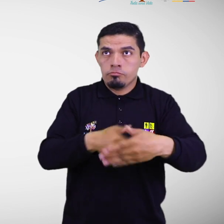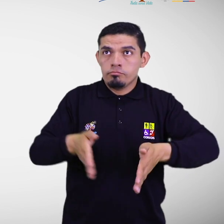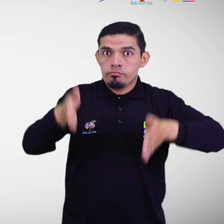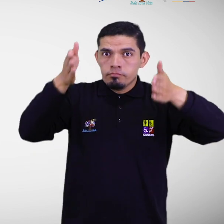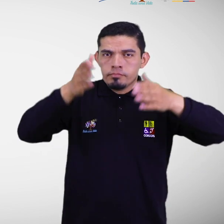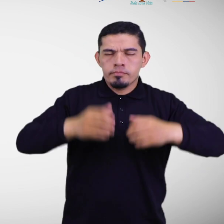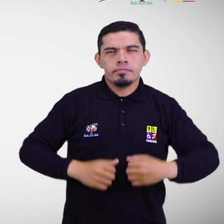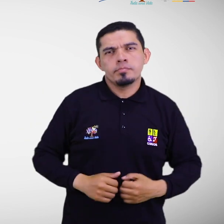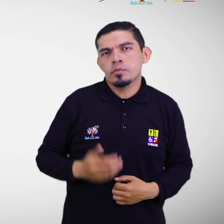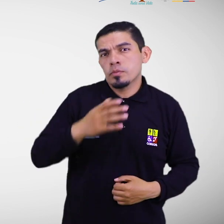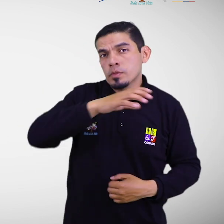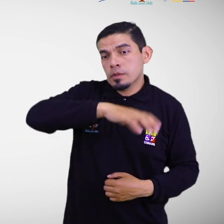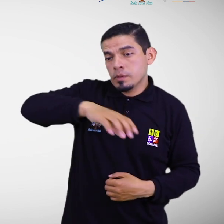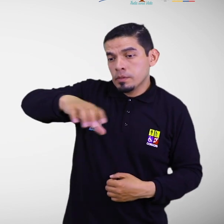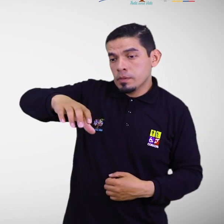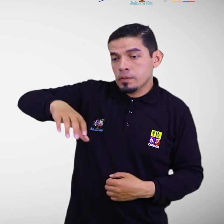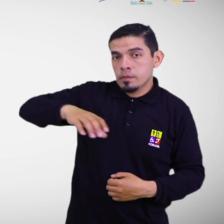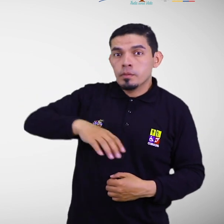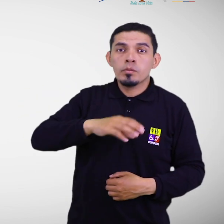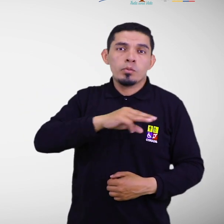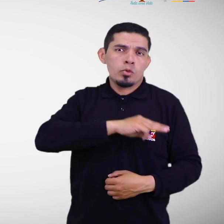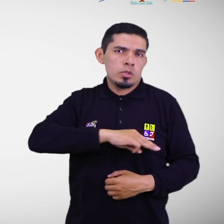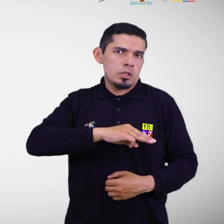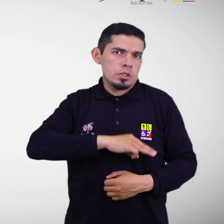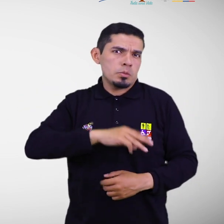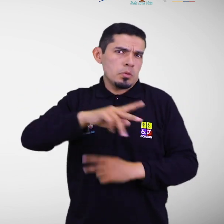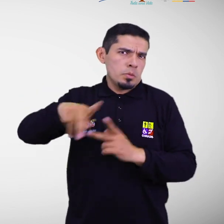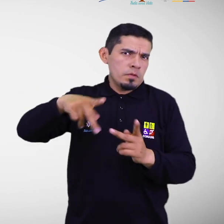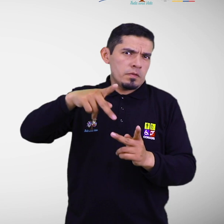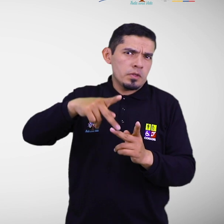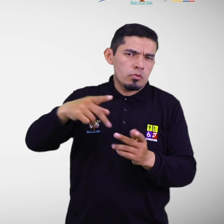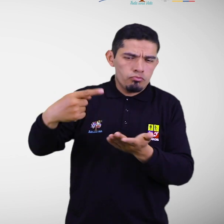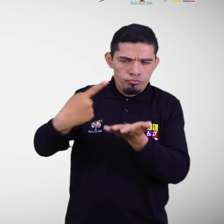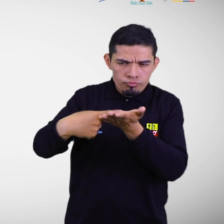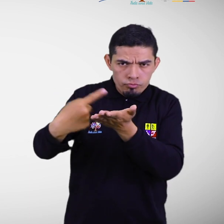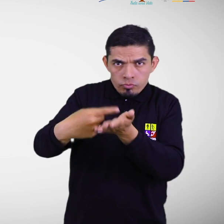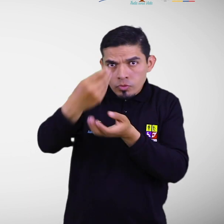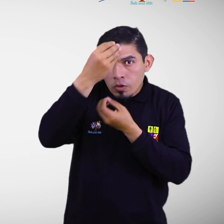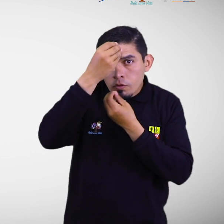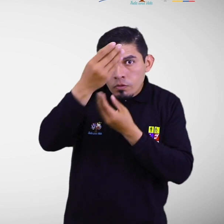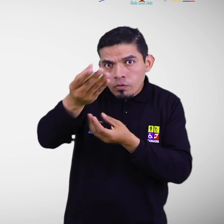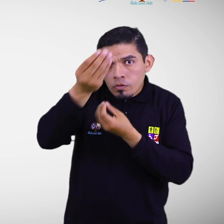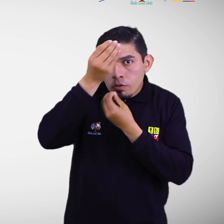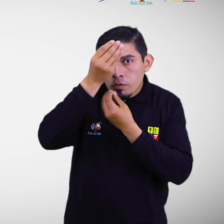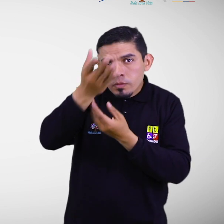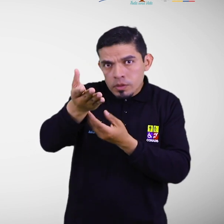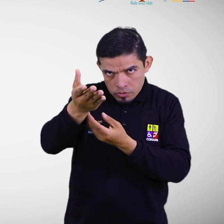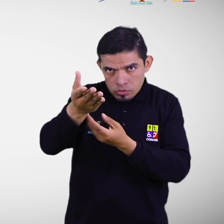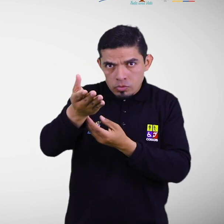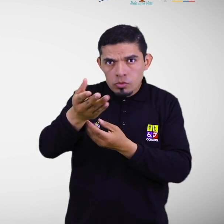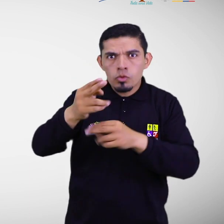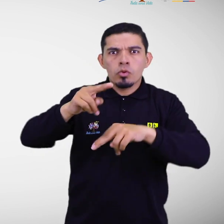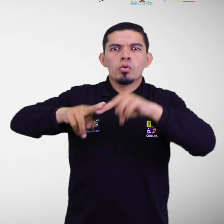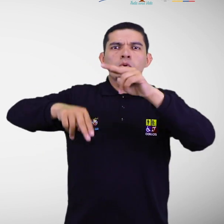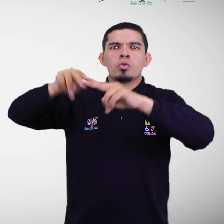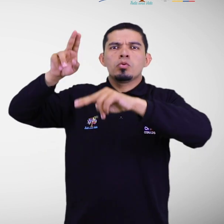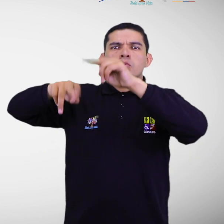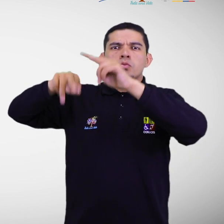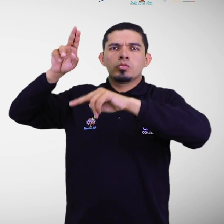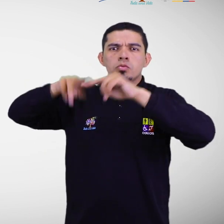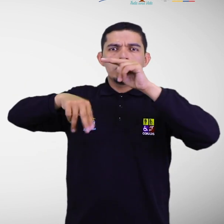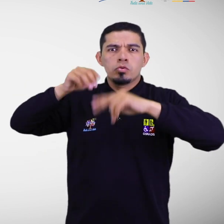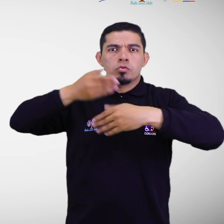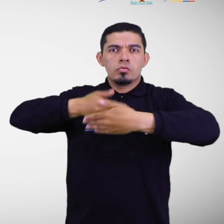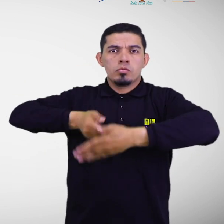territorial los GAD y las instituciones deben realizar el levantamiento de información o identificación de las construcciones públicas y